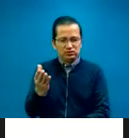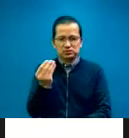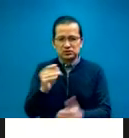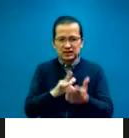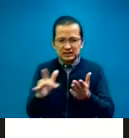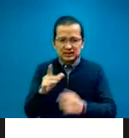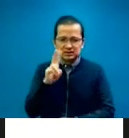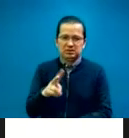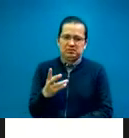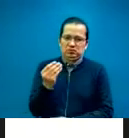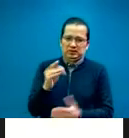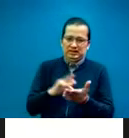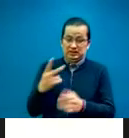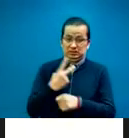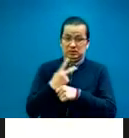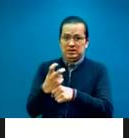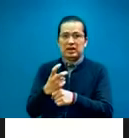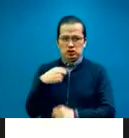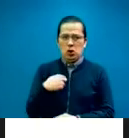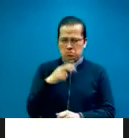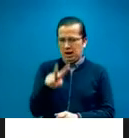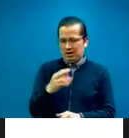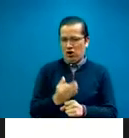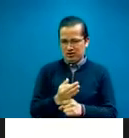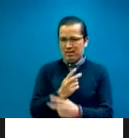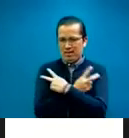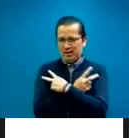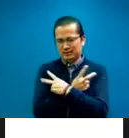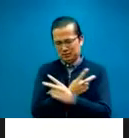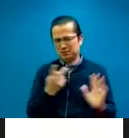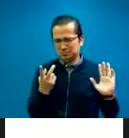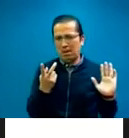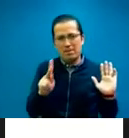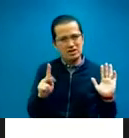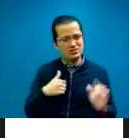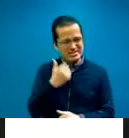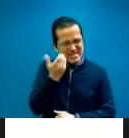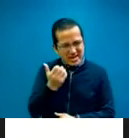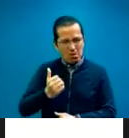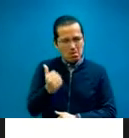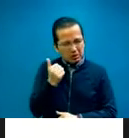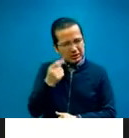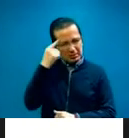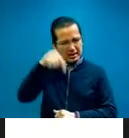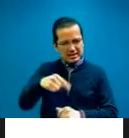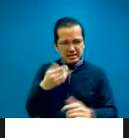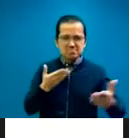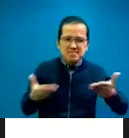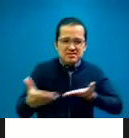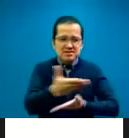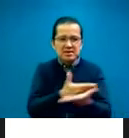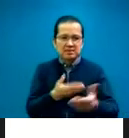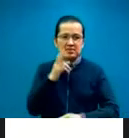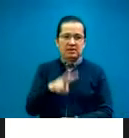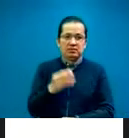vacaciones, pero no quería perderme este café. Así es de que te agradezco que podamos tener esta sesión como